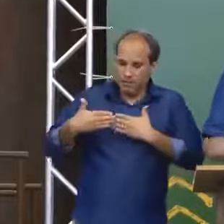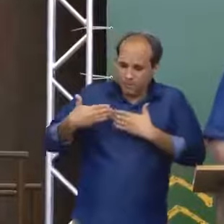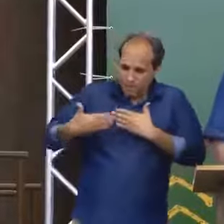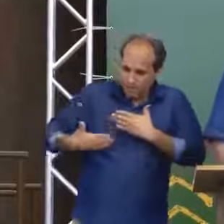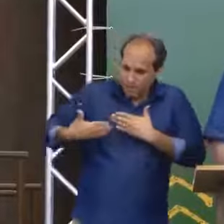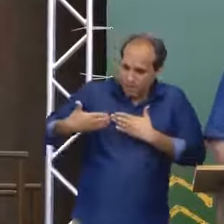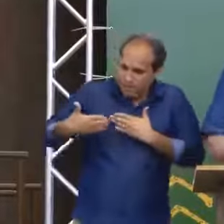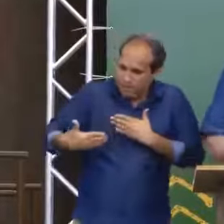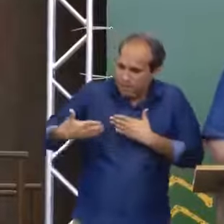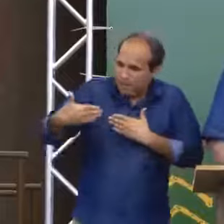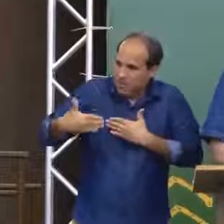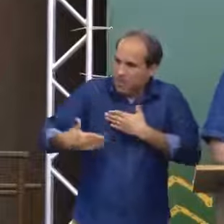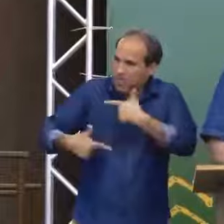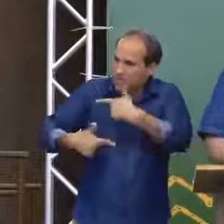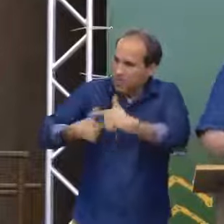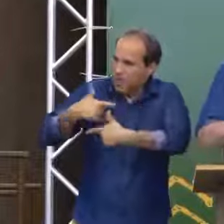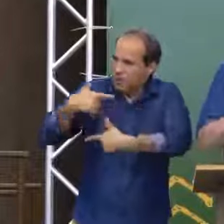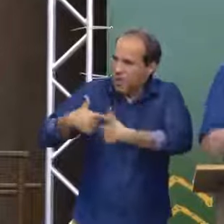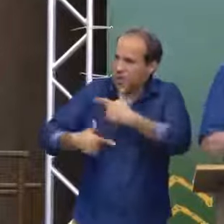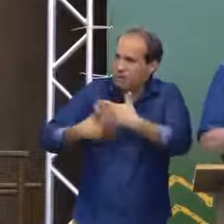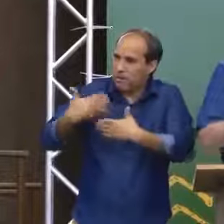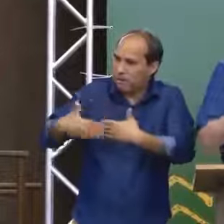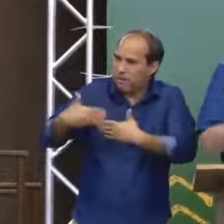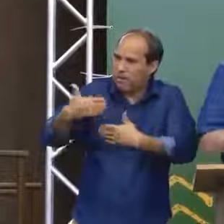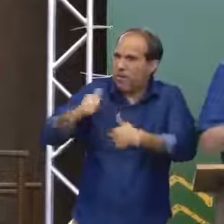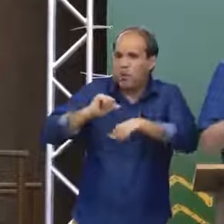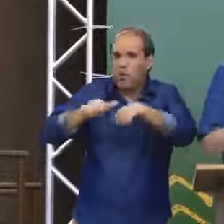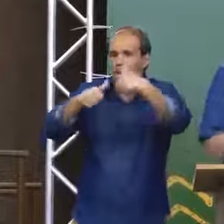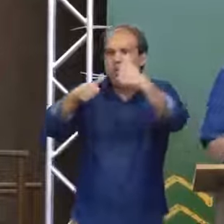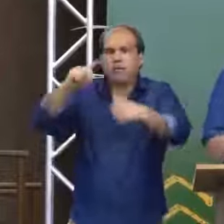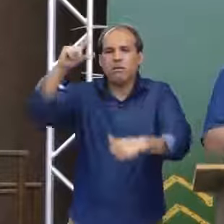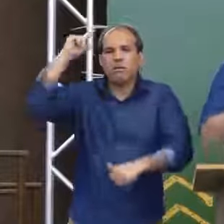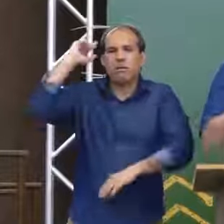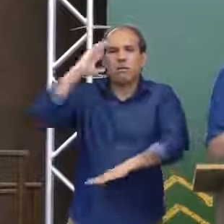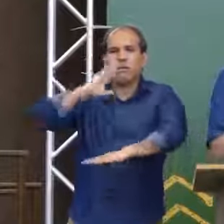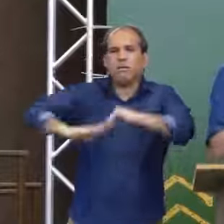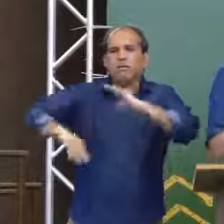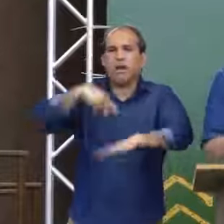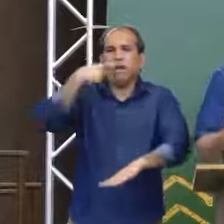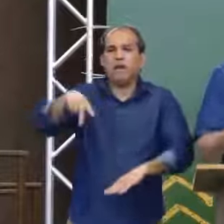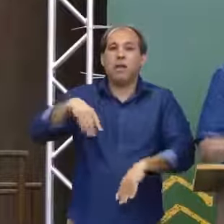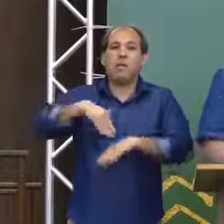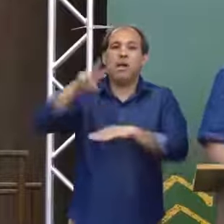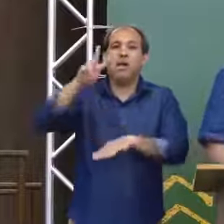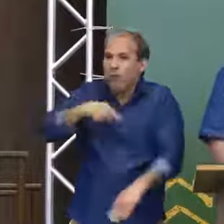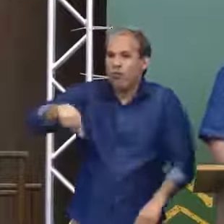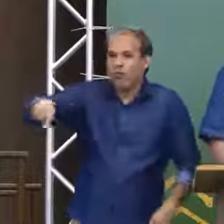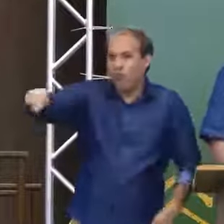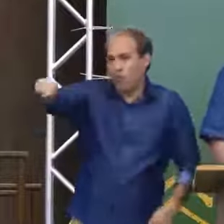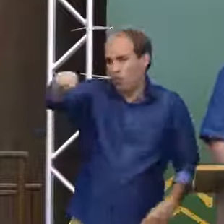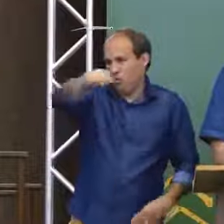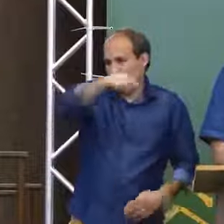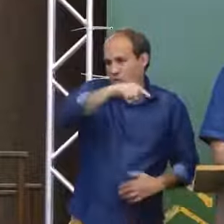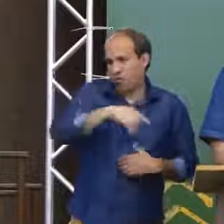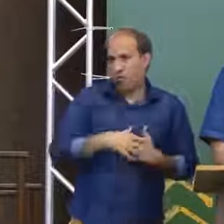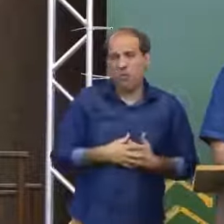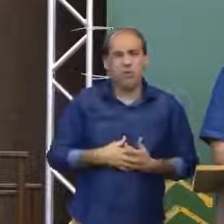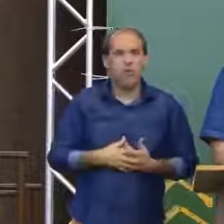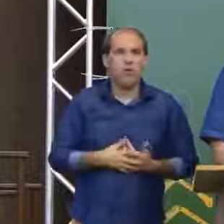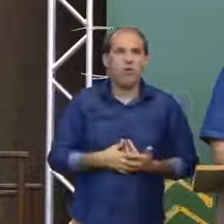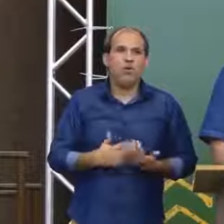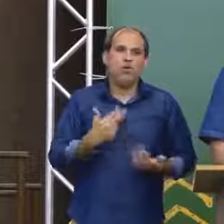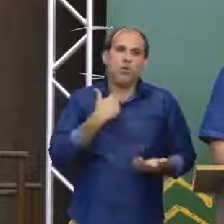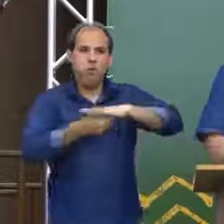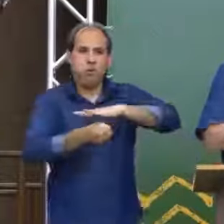mudando velhas práticas. Estamos há dois anos e sete meses sem corrupção. Não vamos perder a